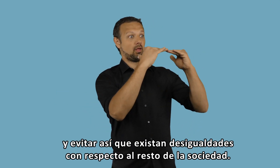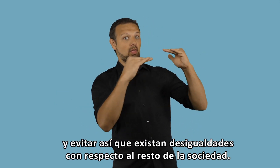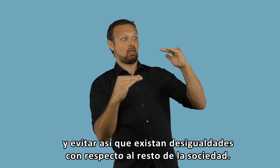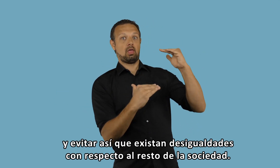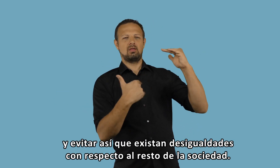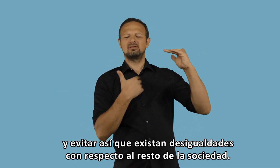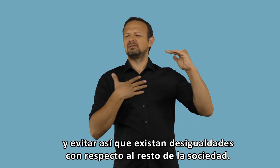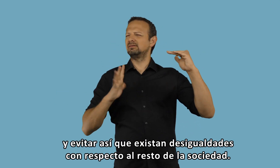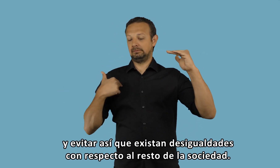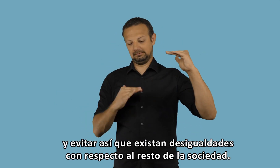resto de la sociedad.